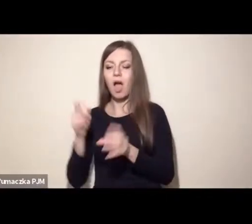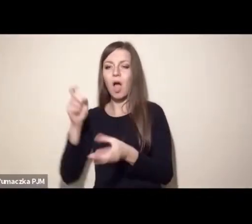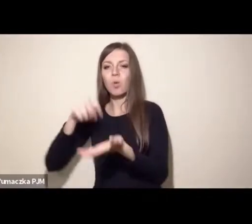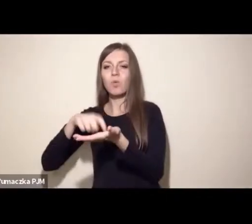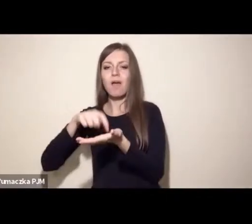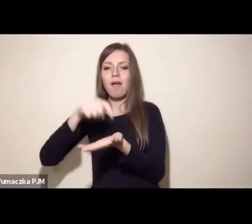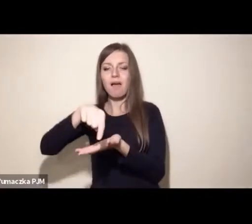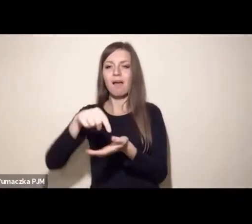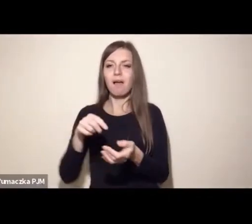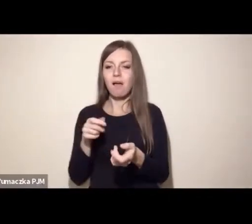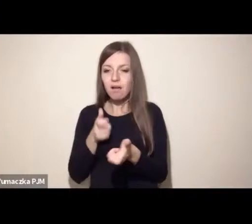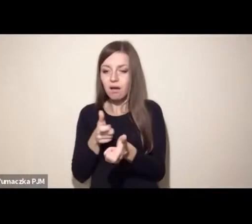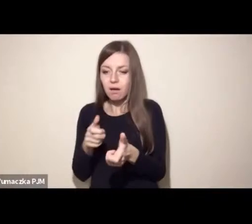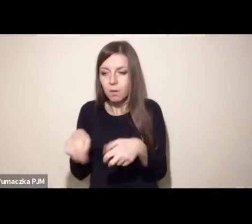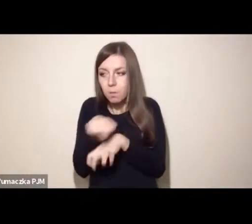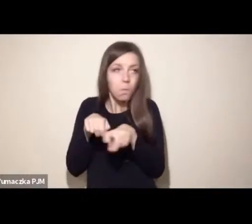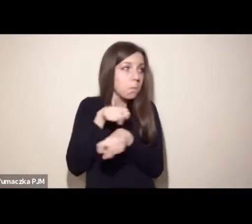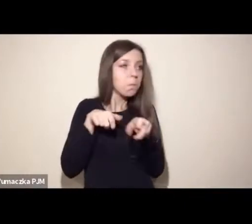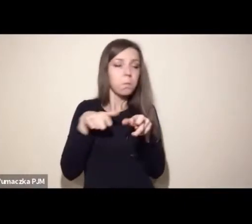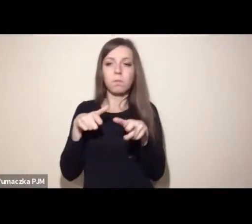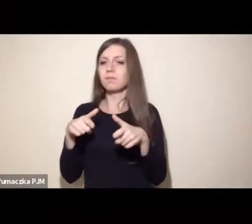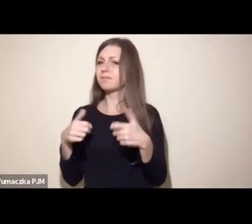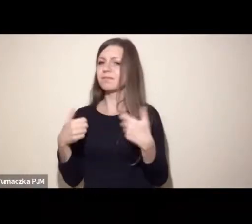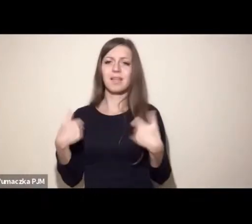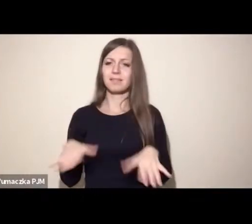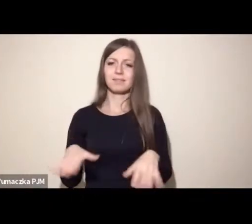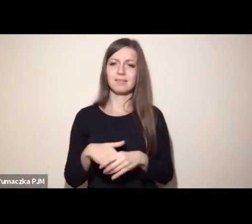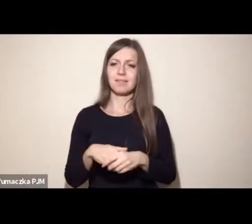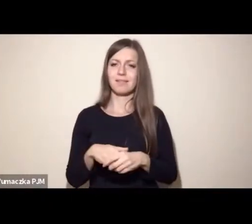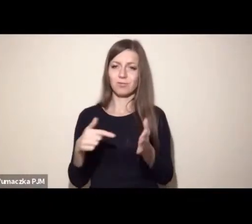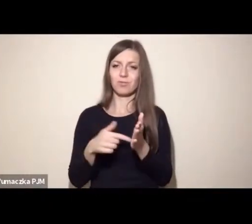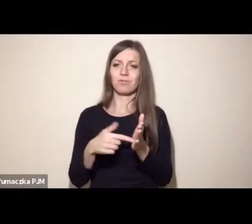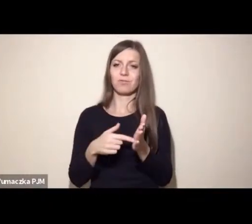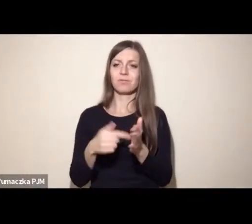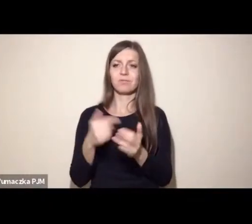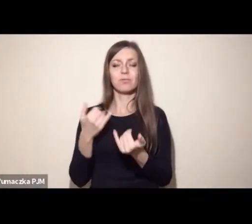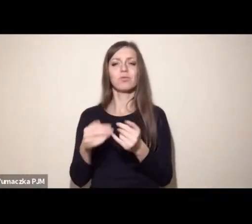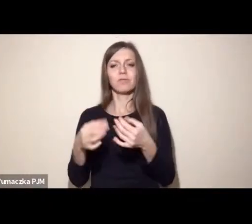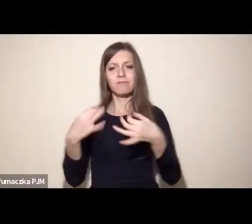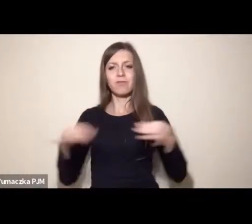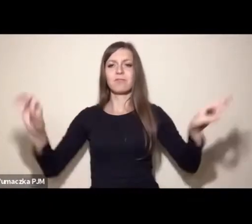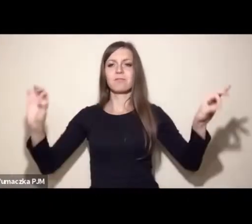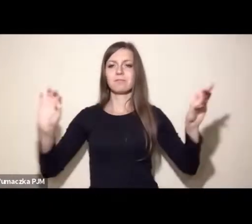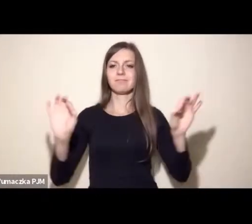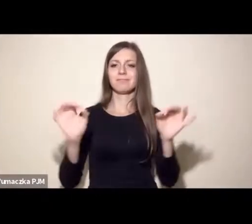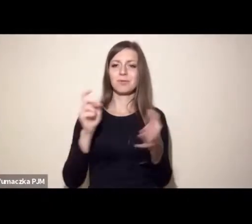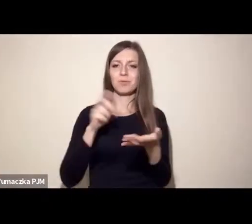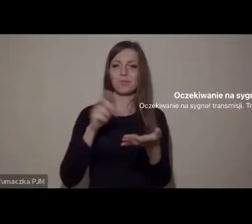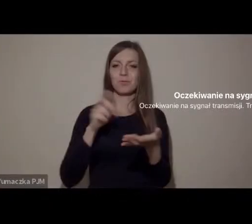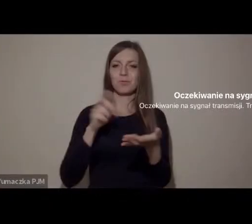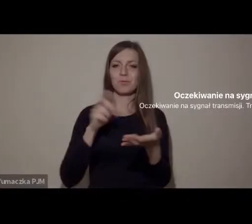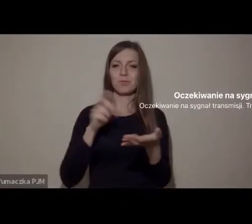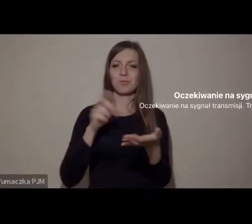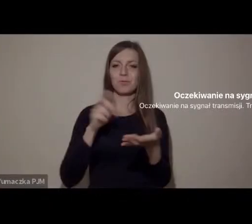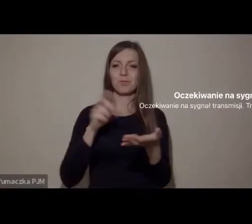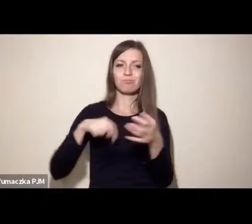potrafię i nie chcę też nie cieszyć się z tego, że w związku z tym setki tysięcy kur